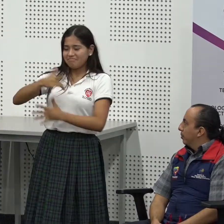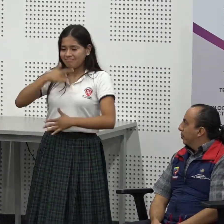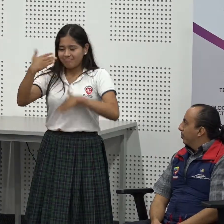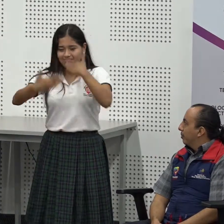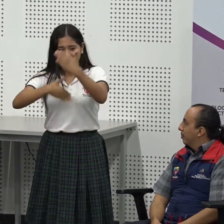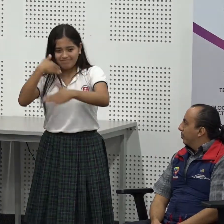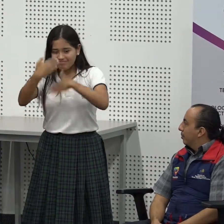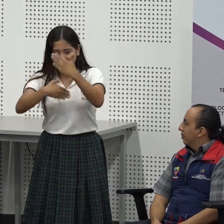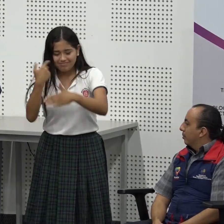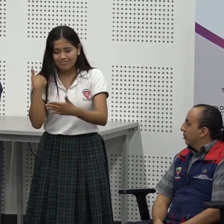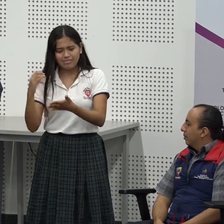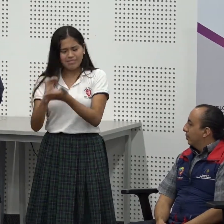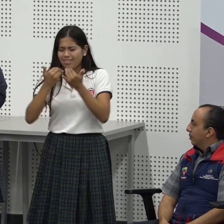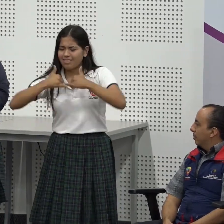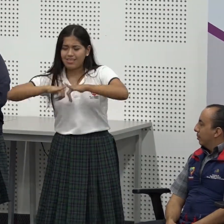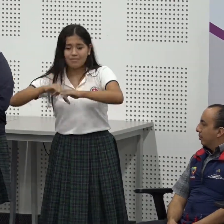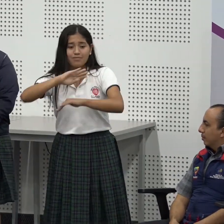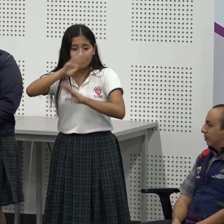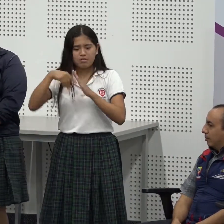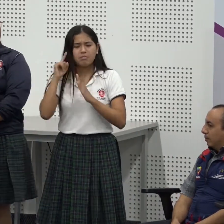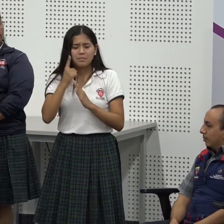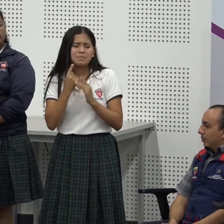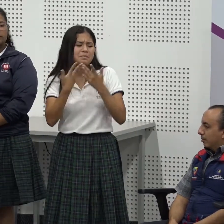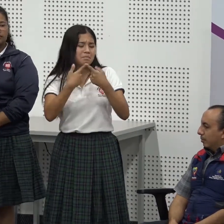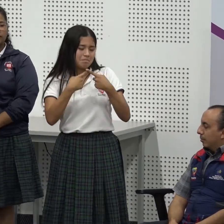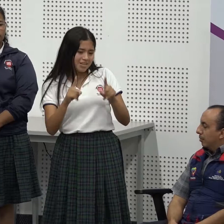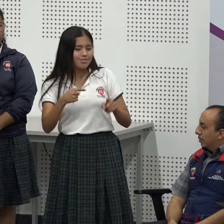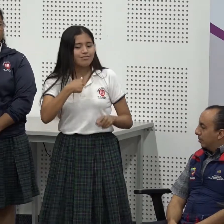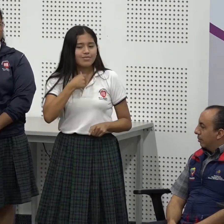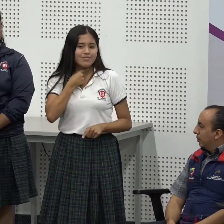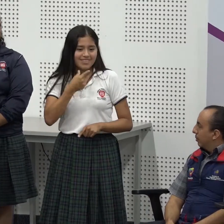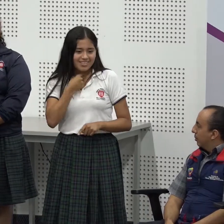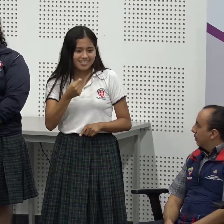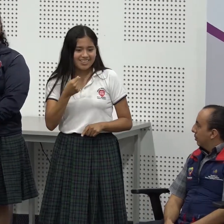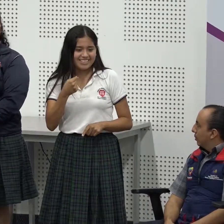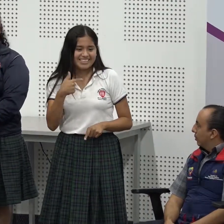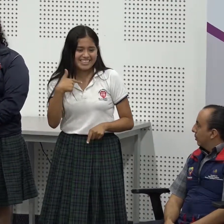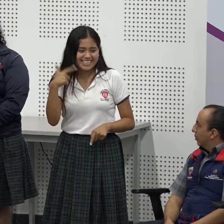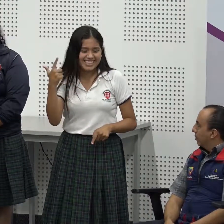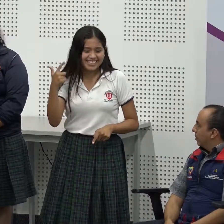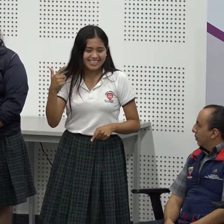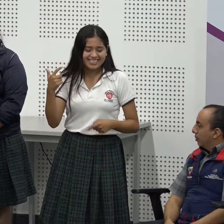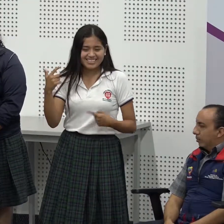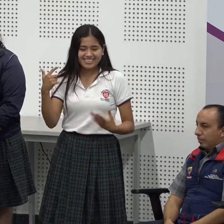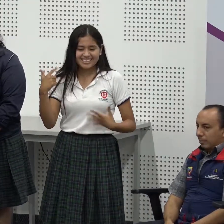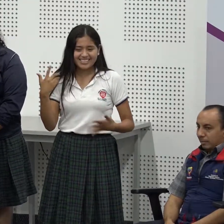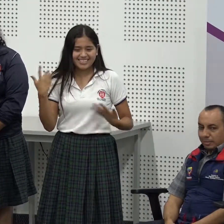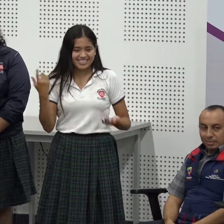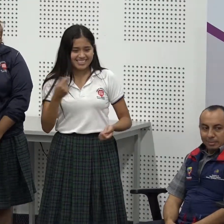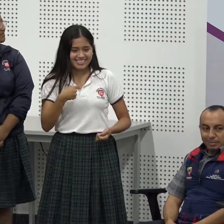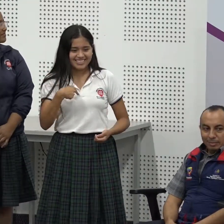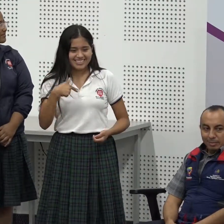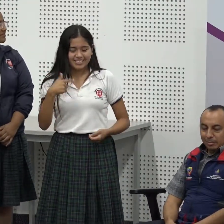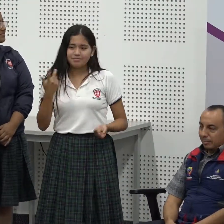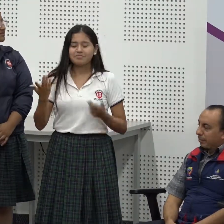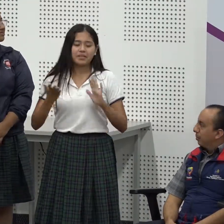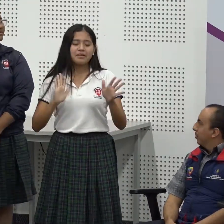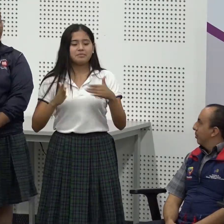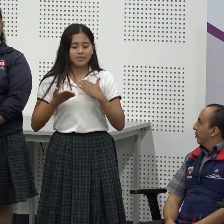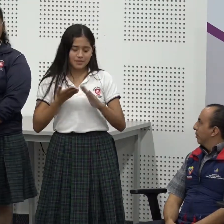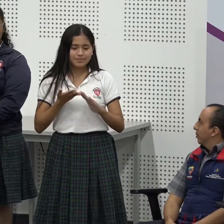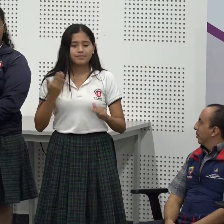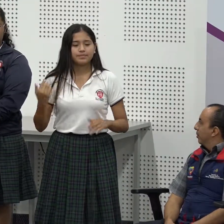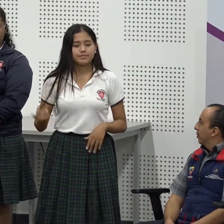es igual me siento muy bien con todos y hemos podido evolucionar seguimos sé que hay muchas personas sordas acá bueno perdón estoy un poco